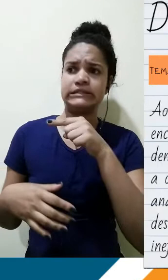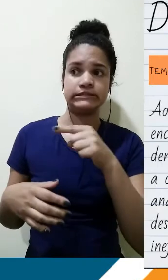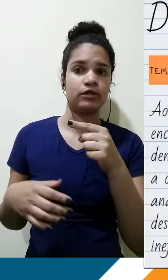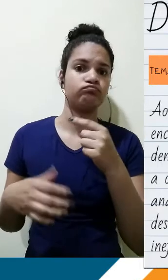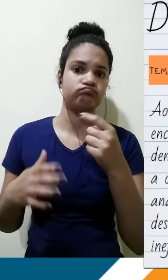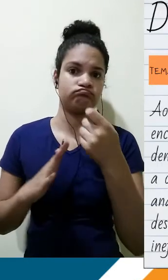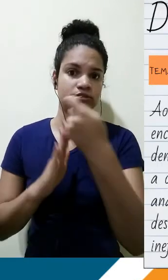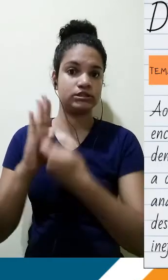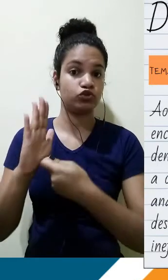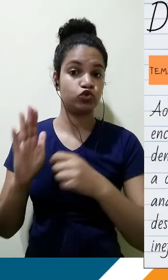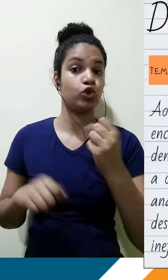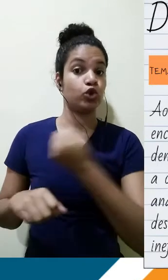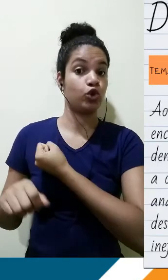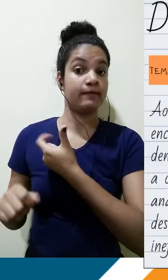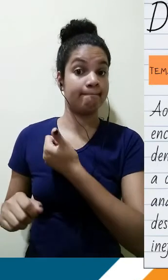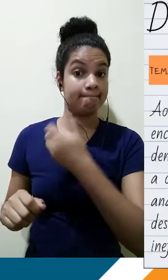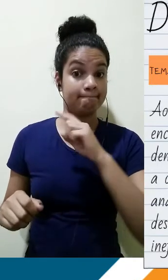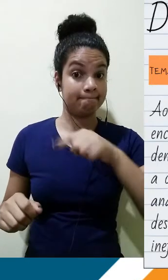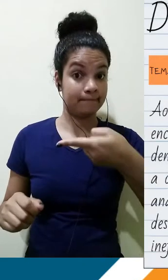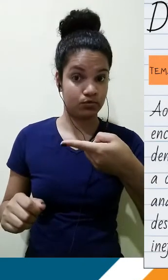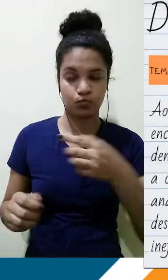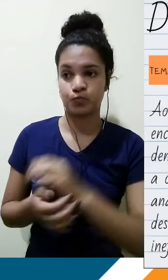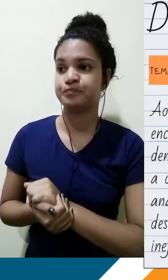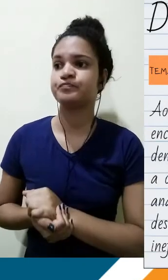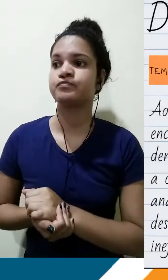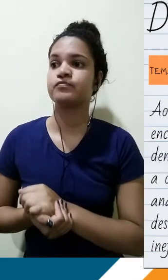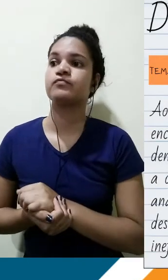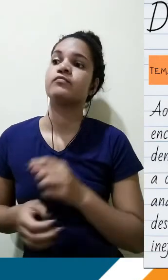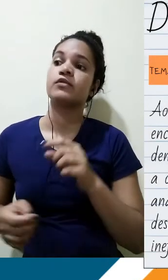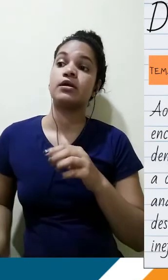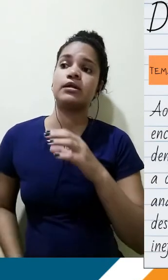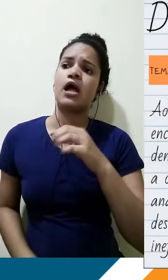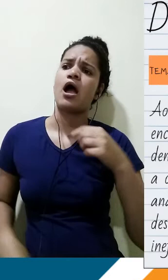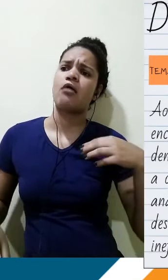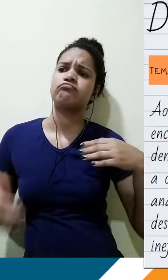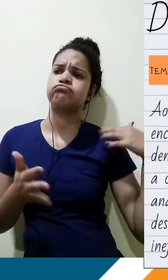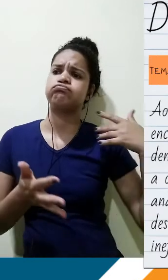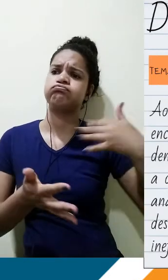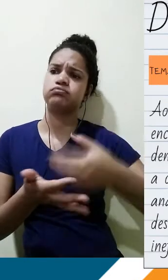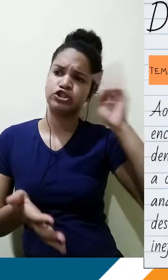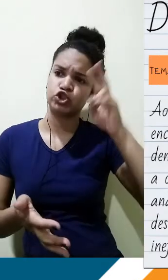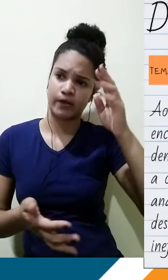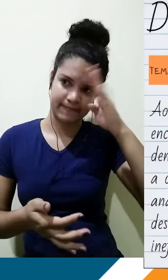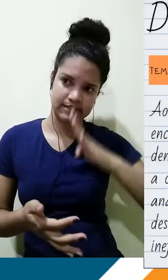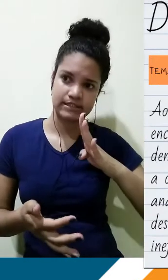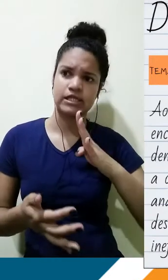Eduardo. Vamos dar uma lida. Ao longo de toda a história brasileira, diversos entraves foram encontrados na tentativa de